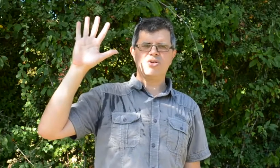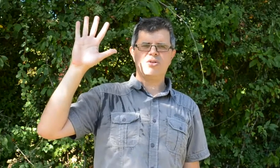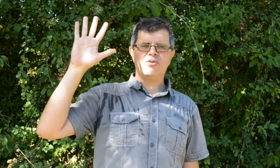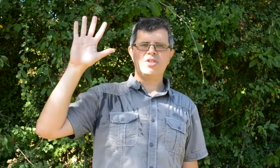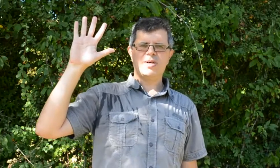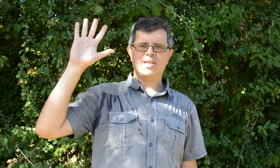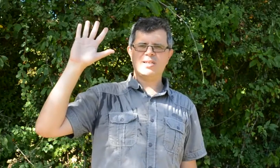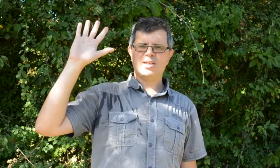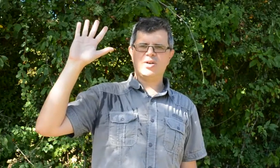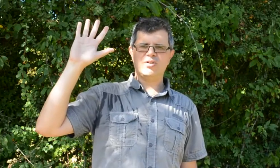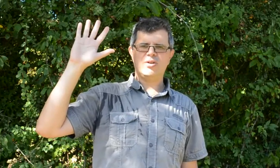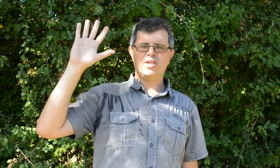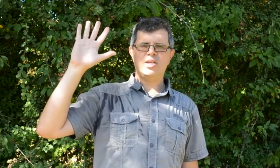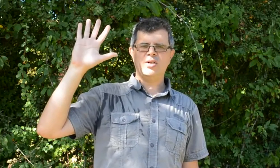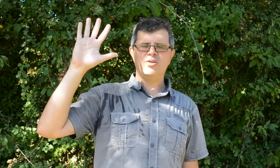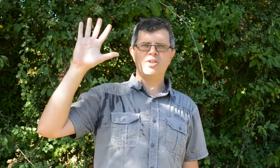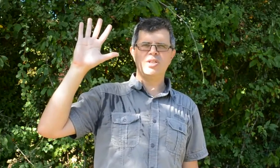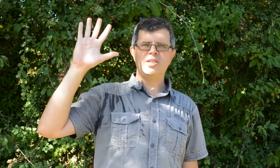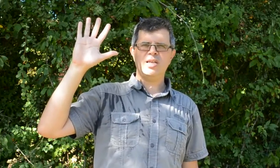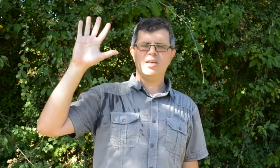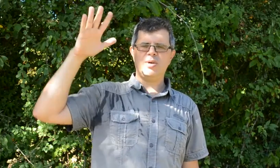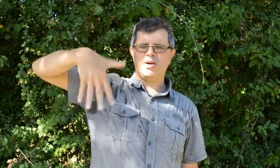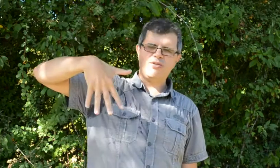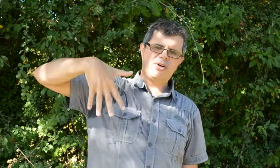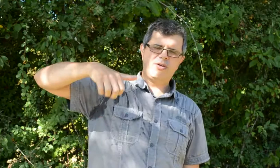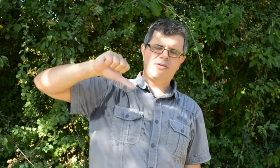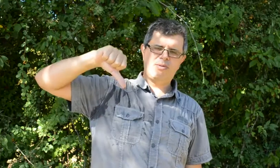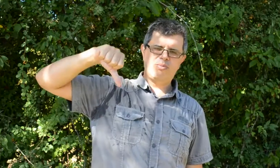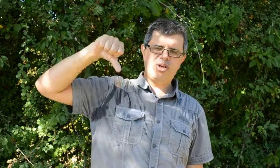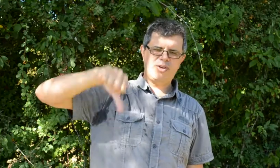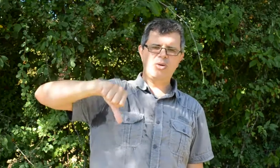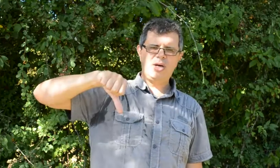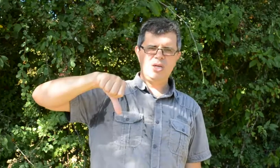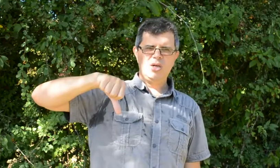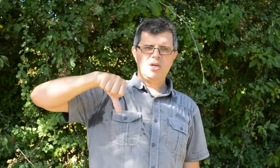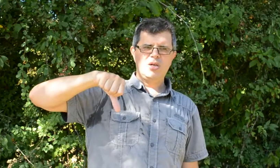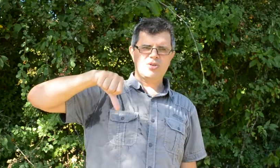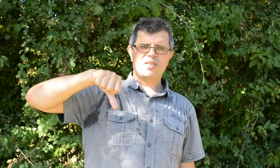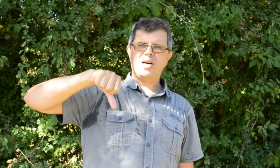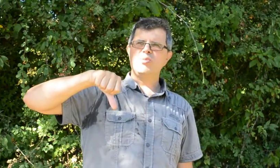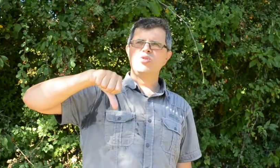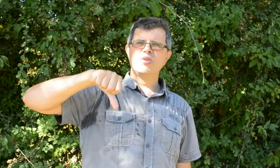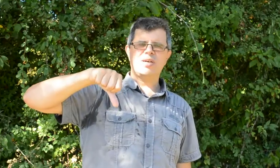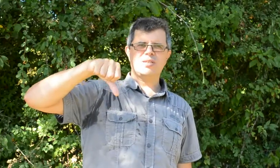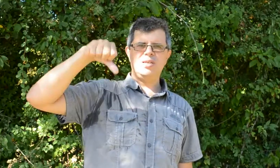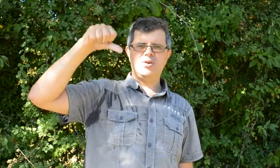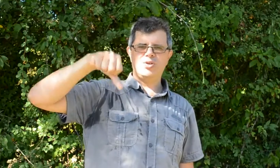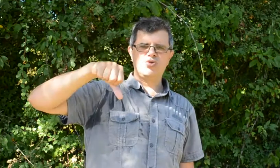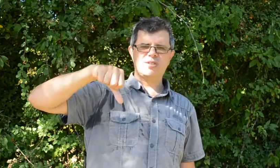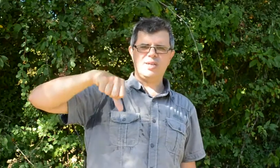quand on veut dépasser les 50 au niveau des dizaines, on pointe vers le bas. Donc ça sera modulo 5,'est à dire qu'on ajoute 5